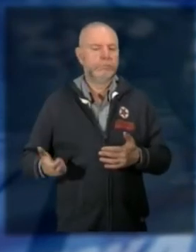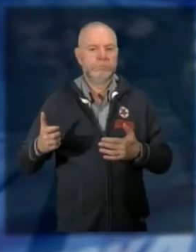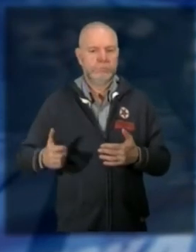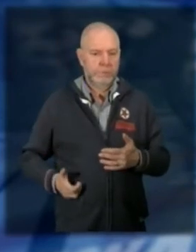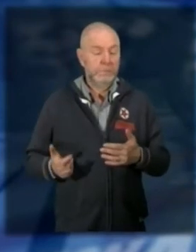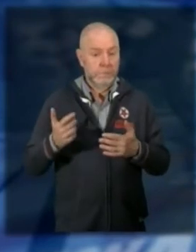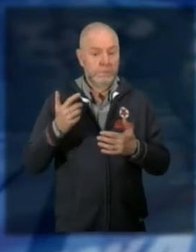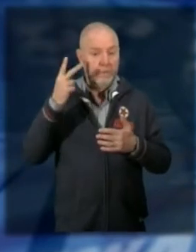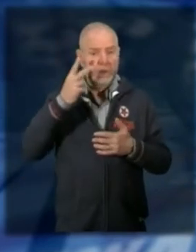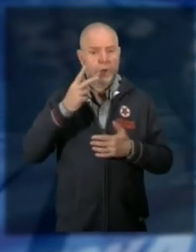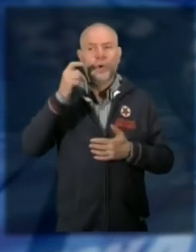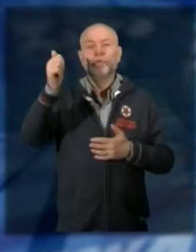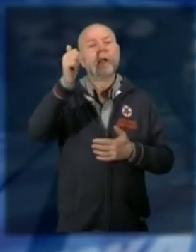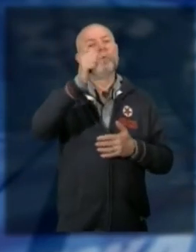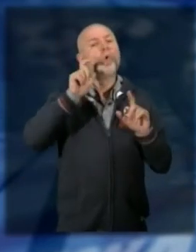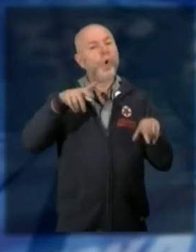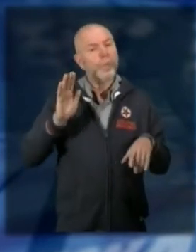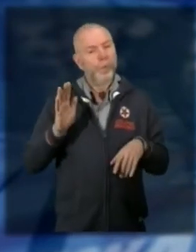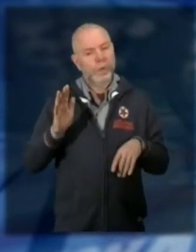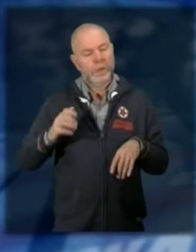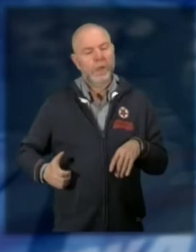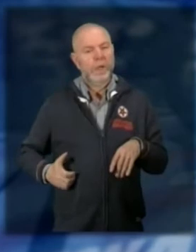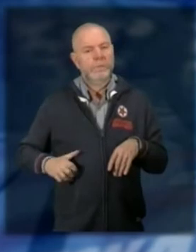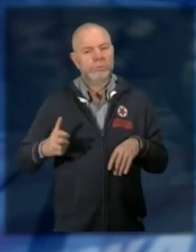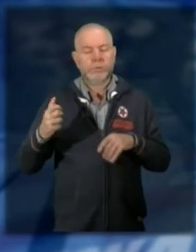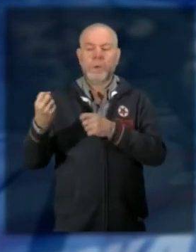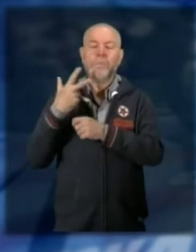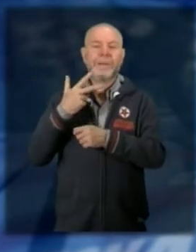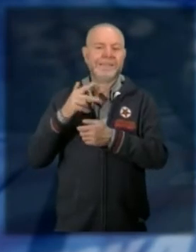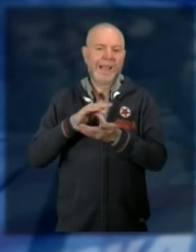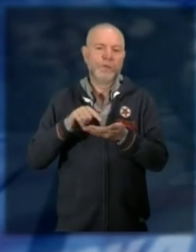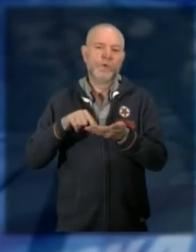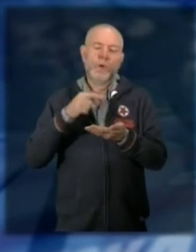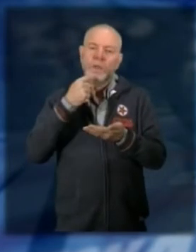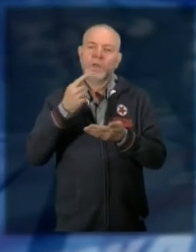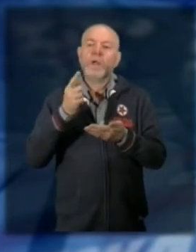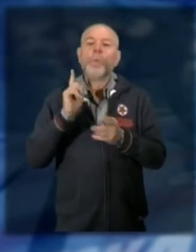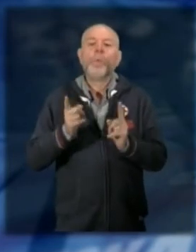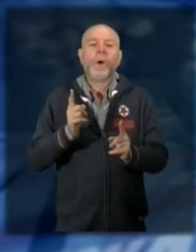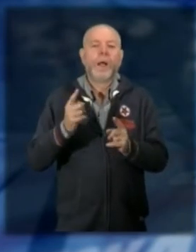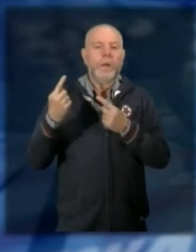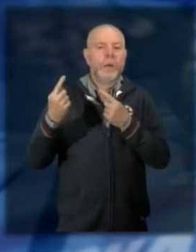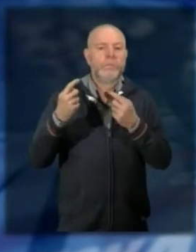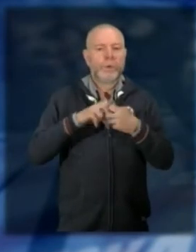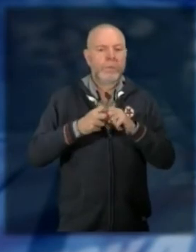quindi saranno autonomi nell'attivarlo un messaggio telefonico che gli avvisa di qual è l'emergenza